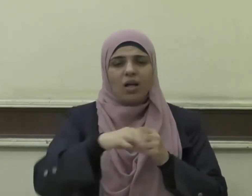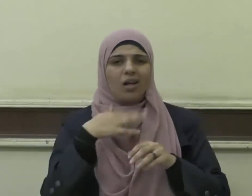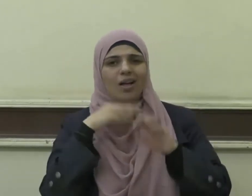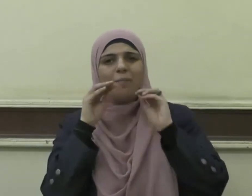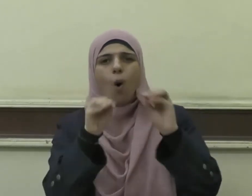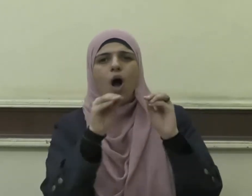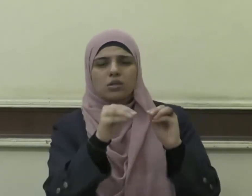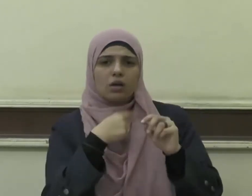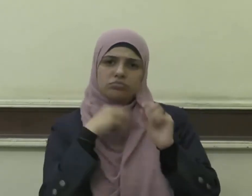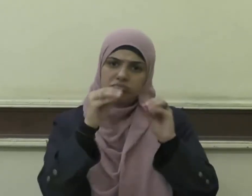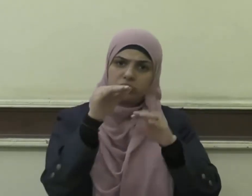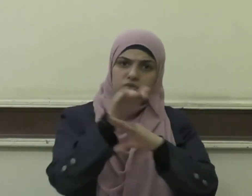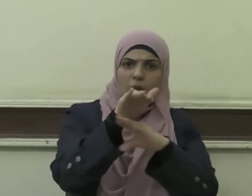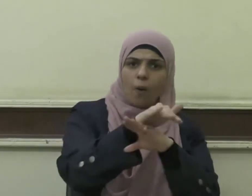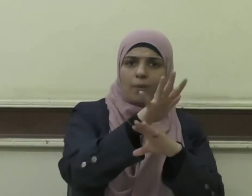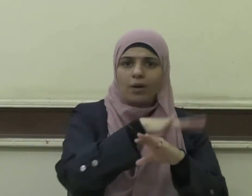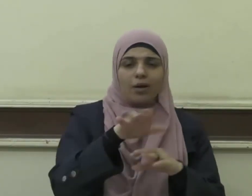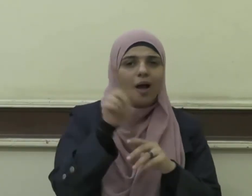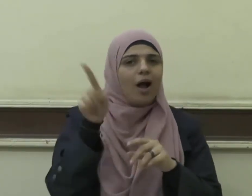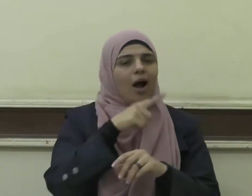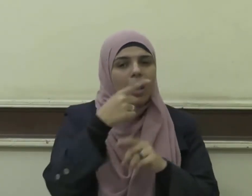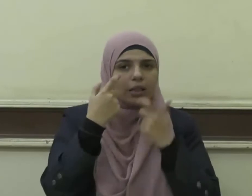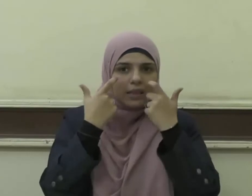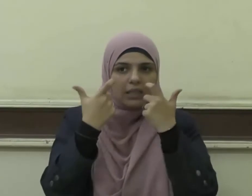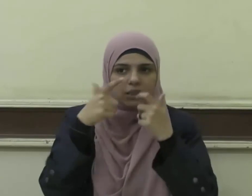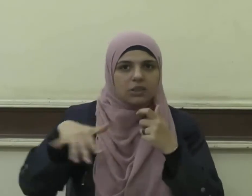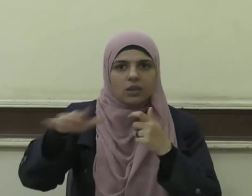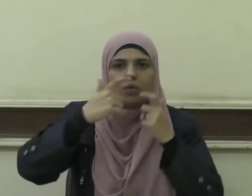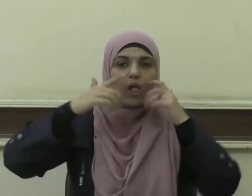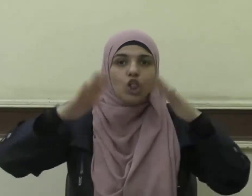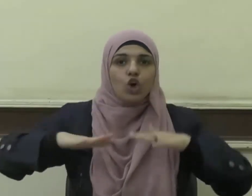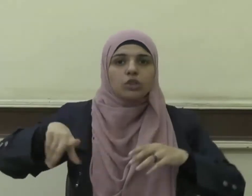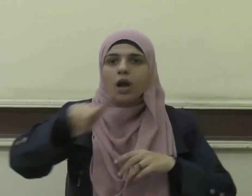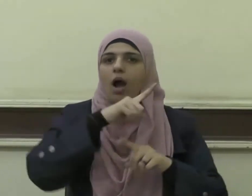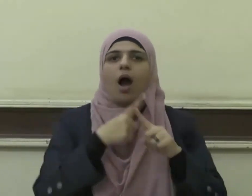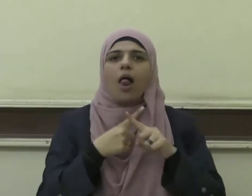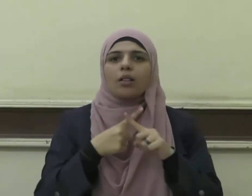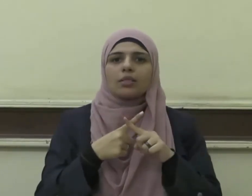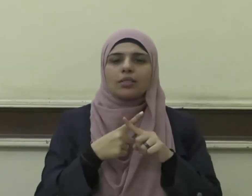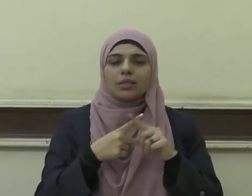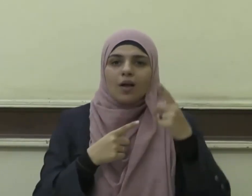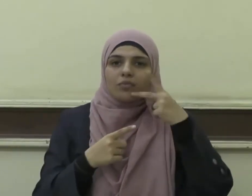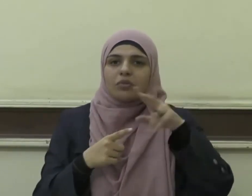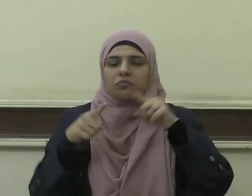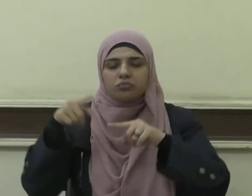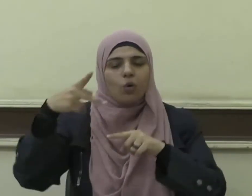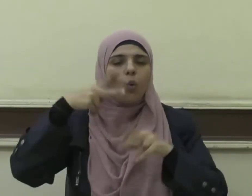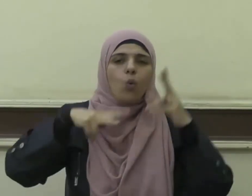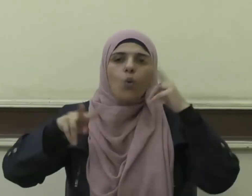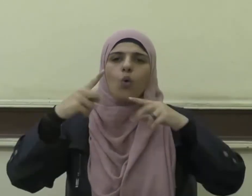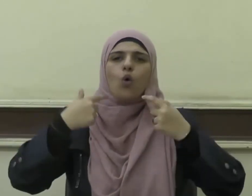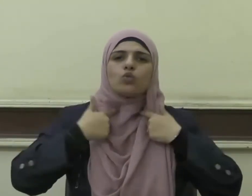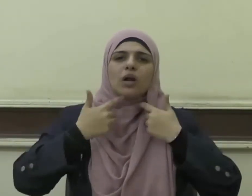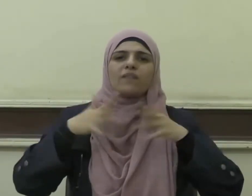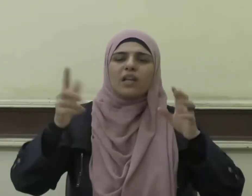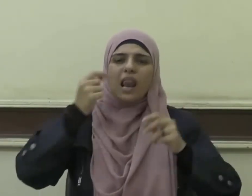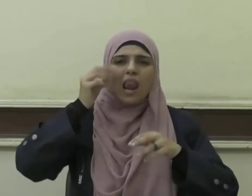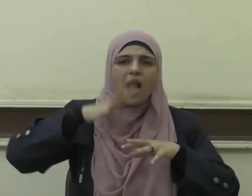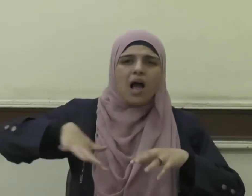للتحذير المُطلق من الدنيا بما أوقع كثيرًا من العامة في